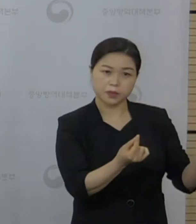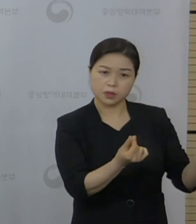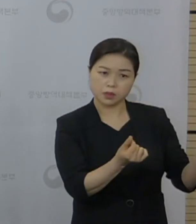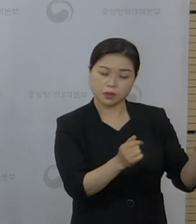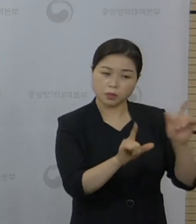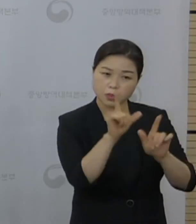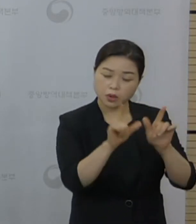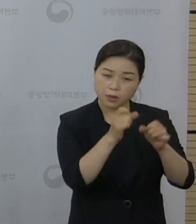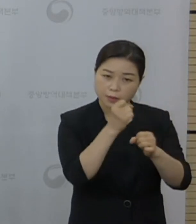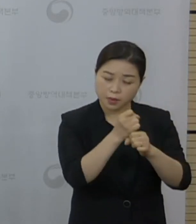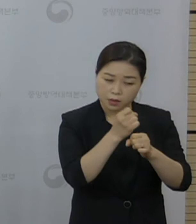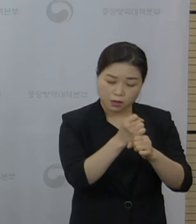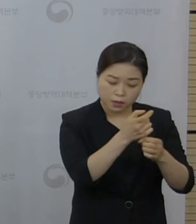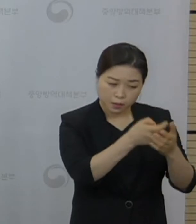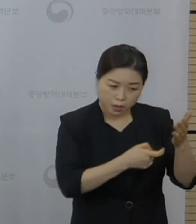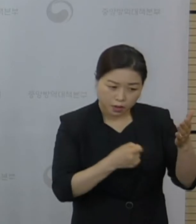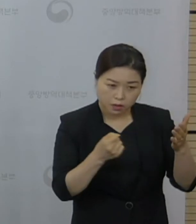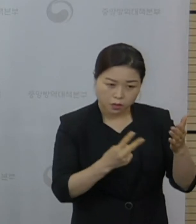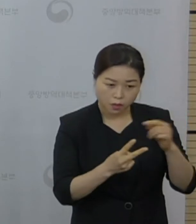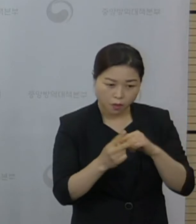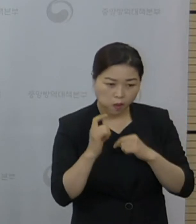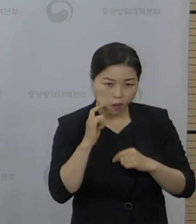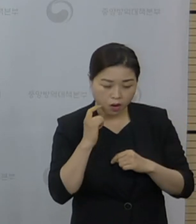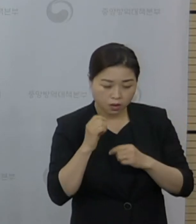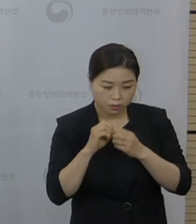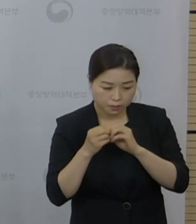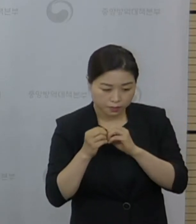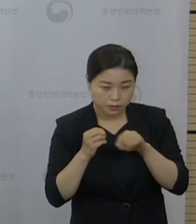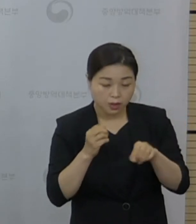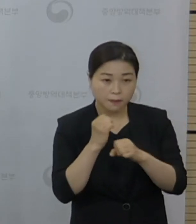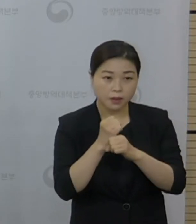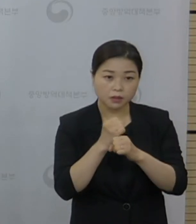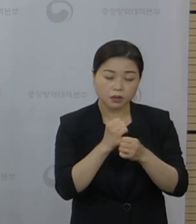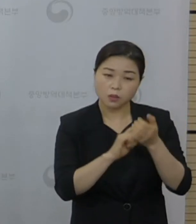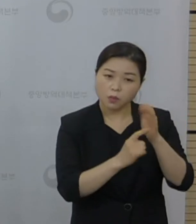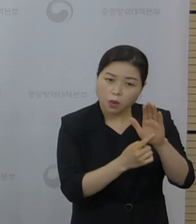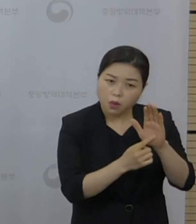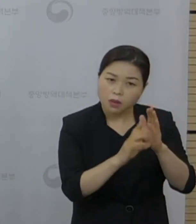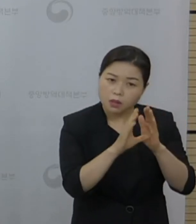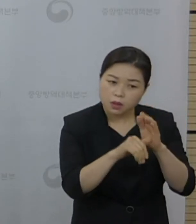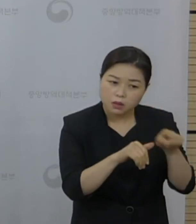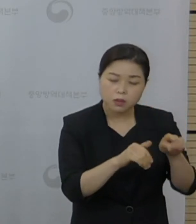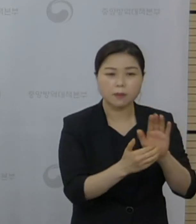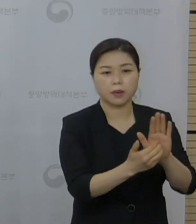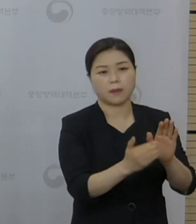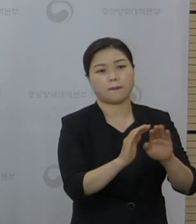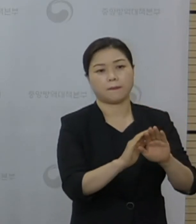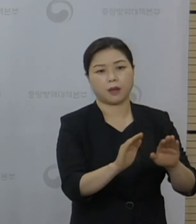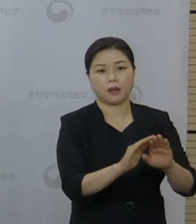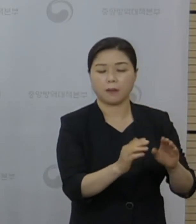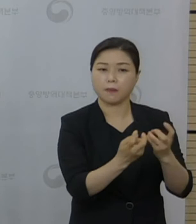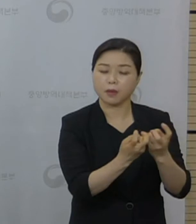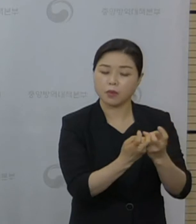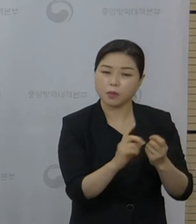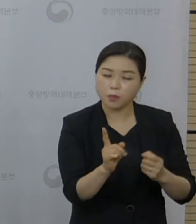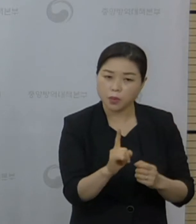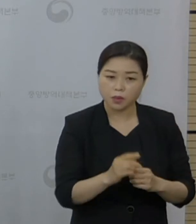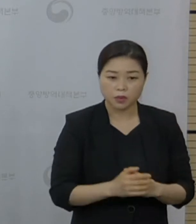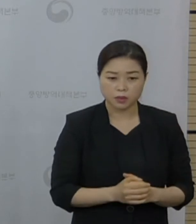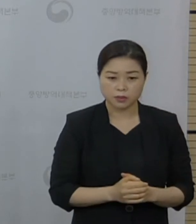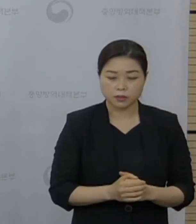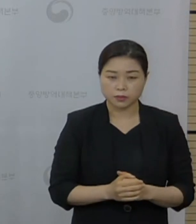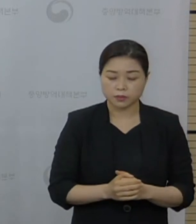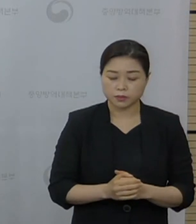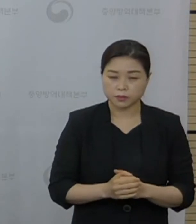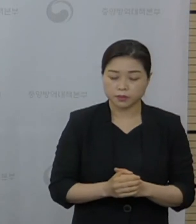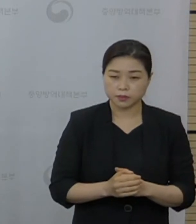도용이나 또 사칭의 대비책이 있는지 궁금하다는 질문이 있습니다. 예방접종 스티커는 실제로 접종